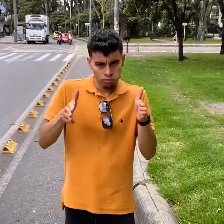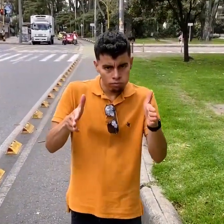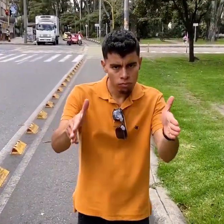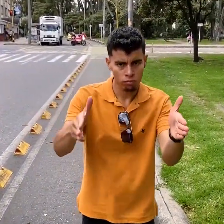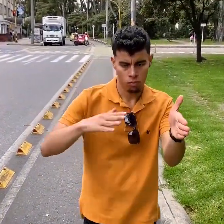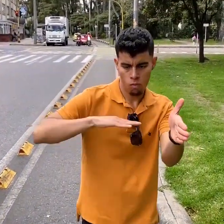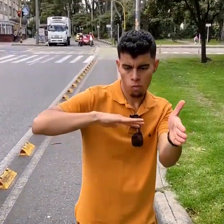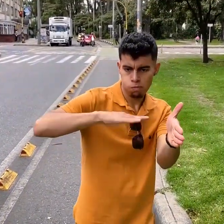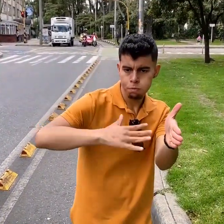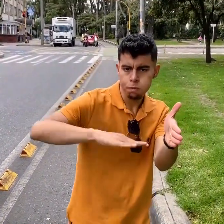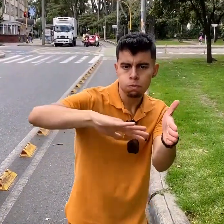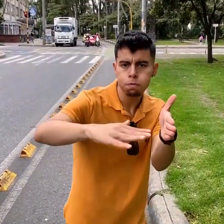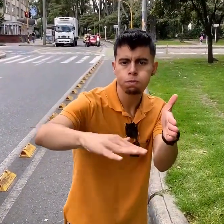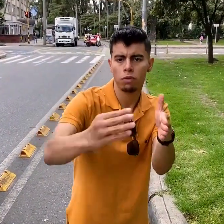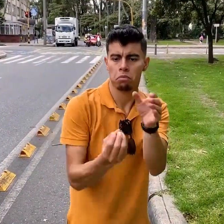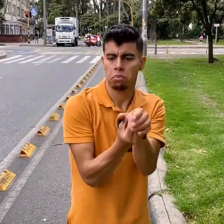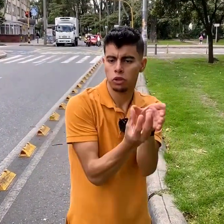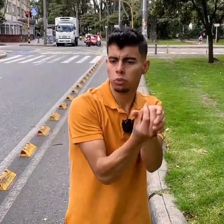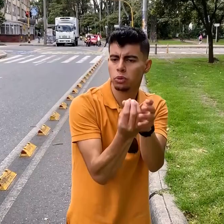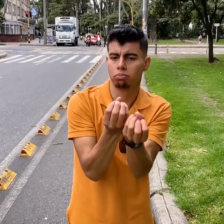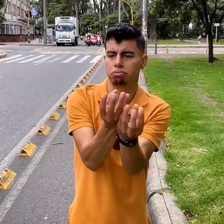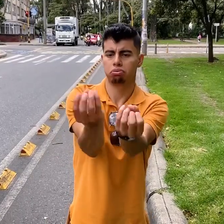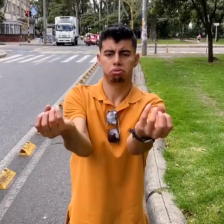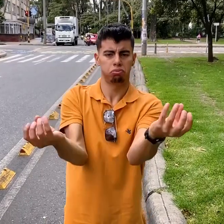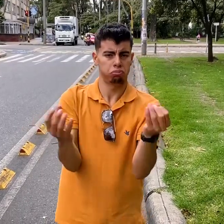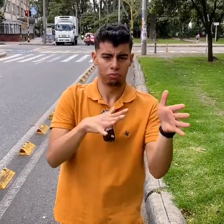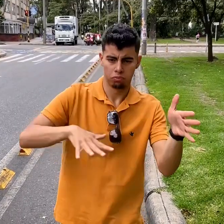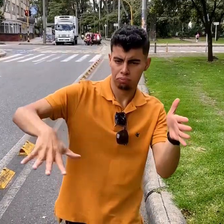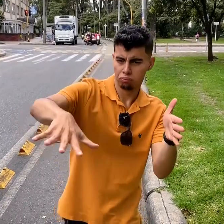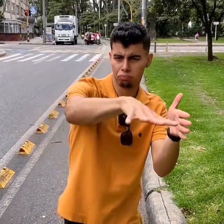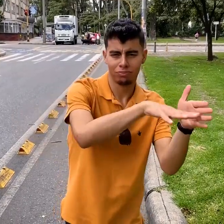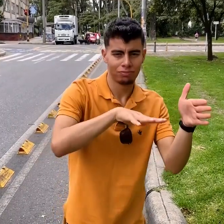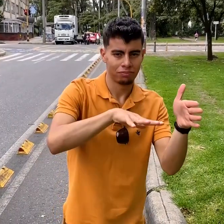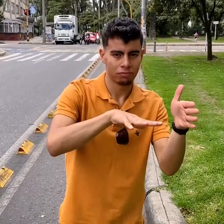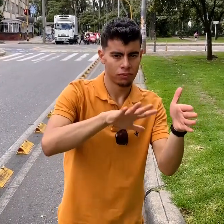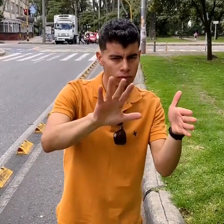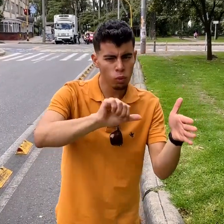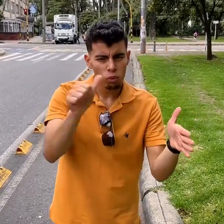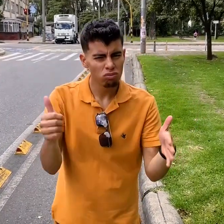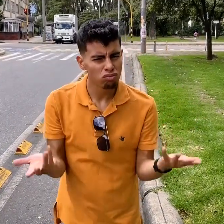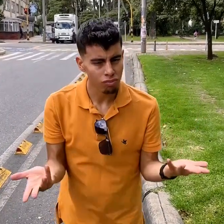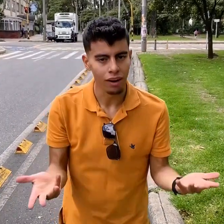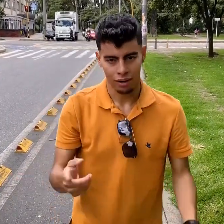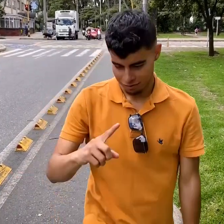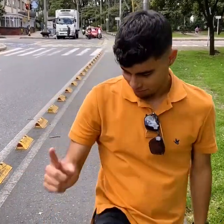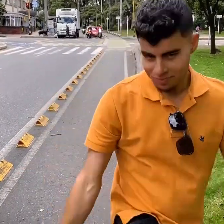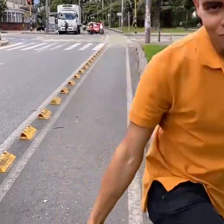Aquí tenemos un camino irregular, de pasto, y es amplio. Por otro lado, observen acá,